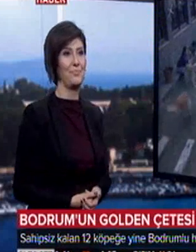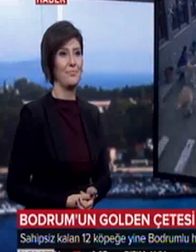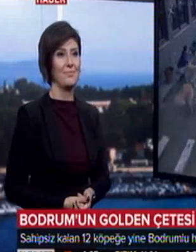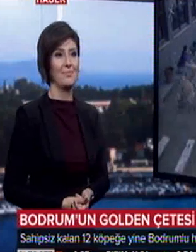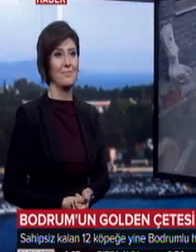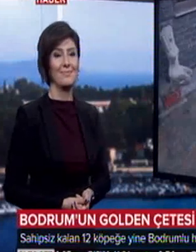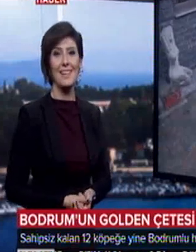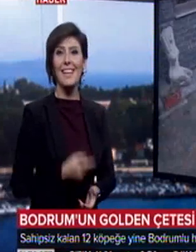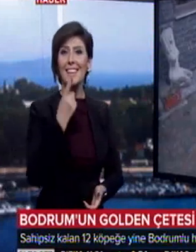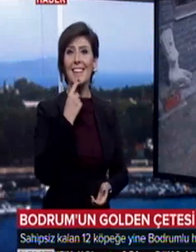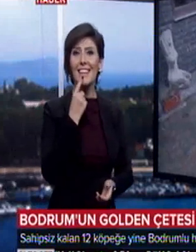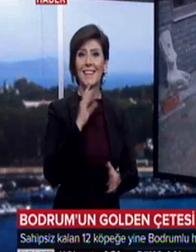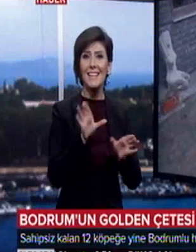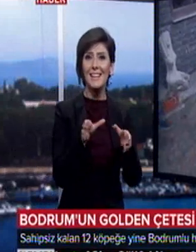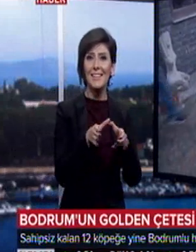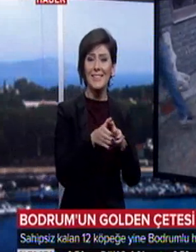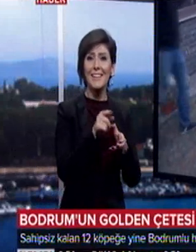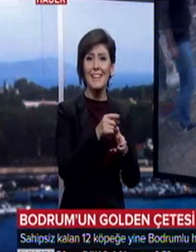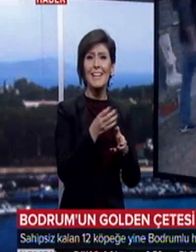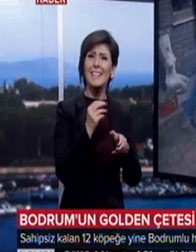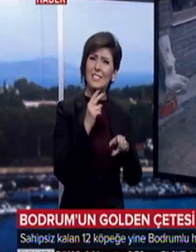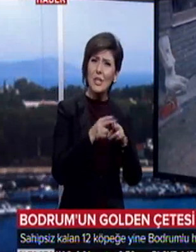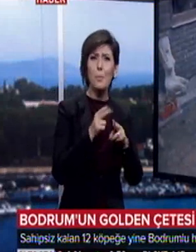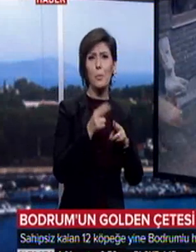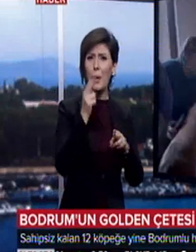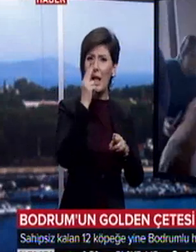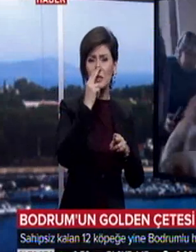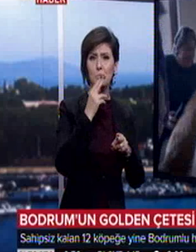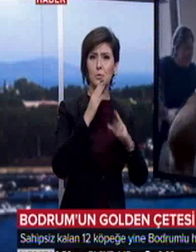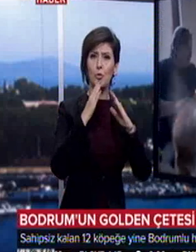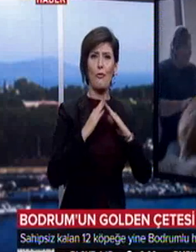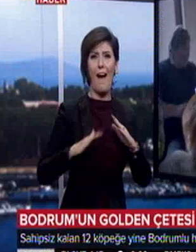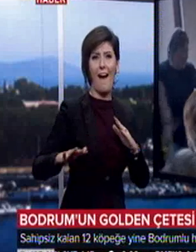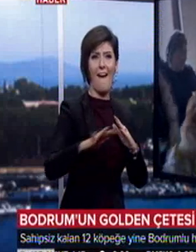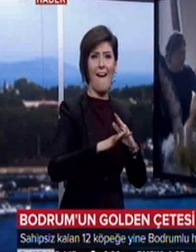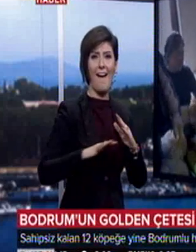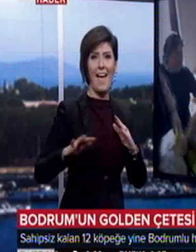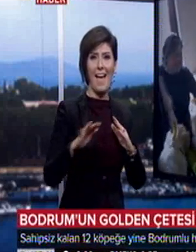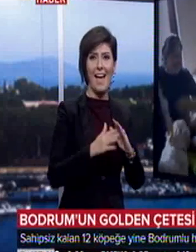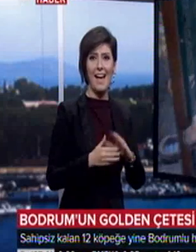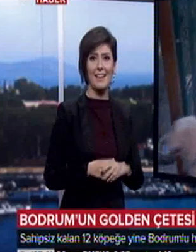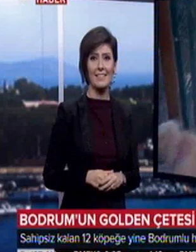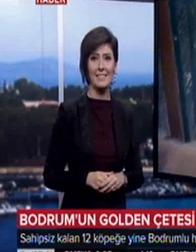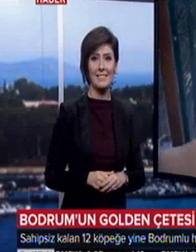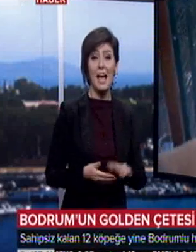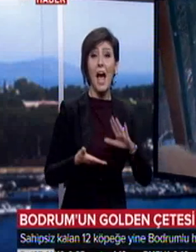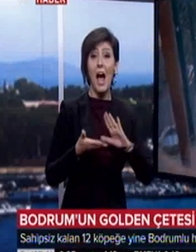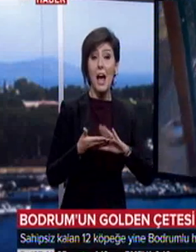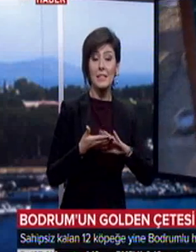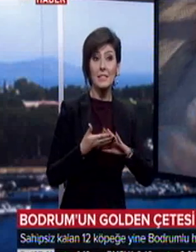Sevimli çete üyeleri kısa sürede yeni uvalarına uyum sağladı. Çeteler, çeteler. Arkadaşım, benim çok